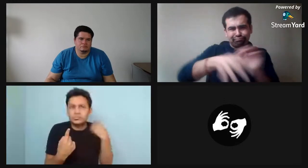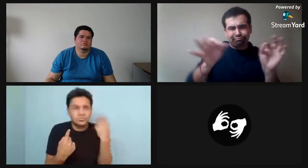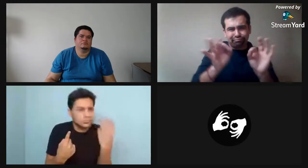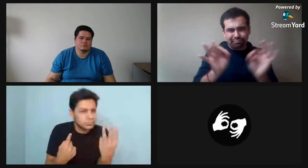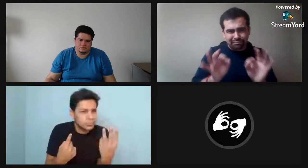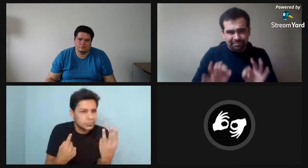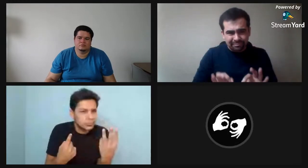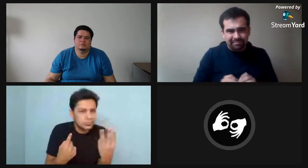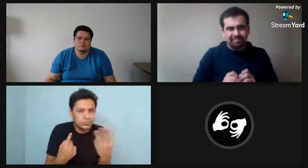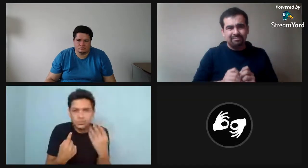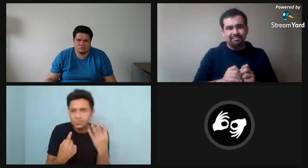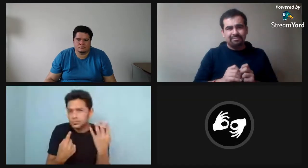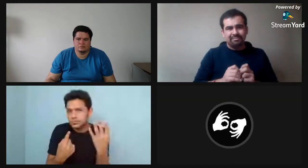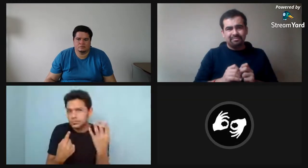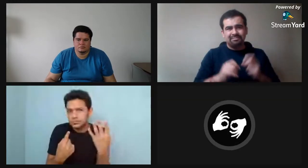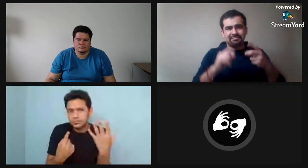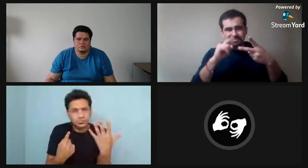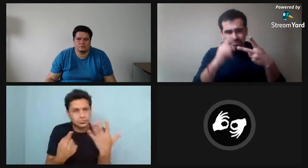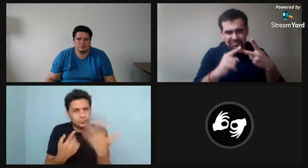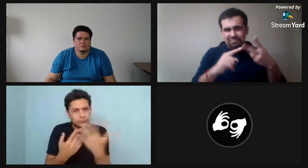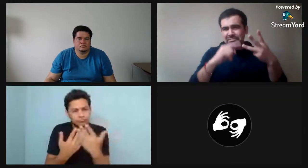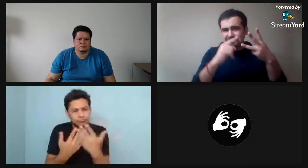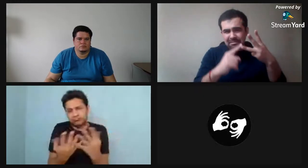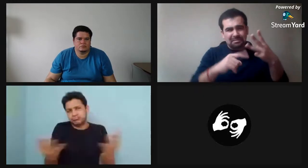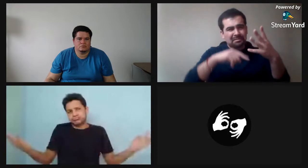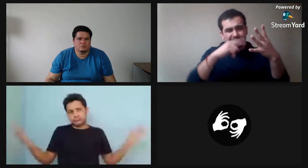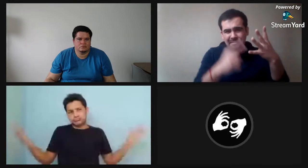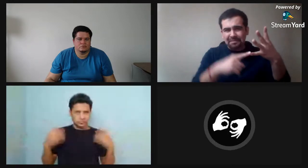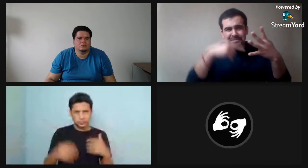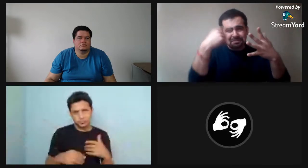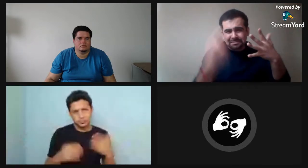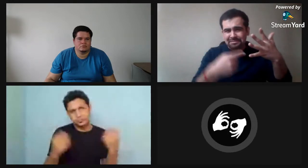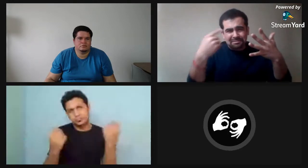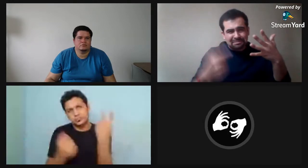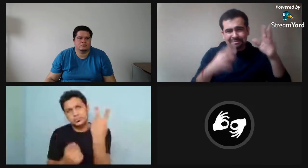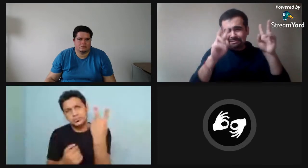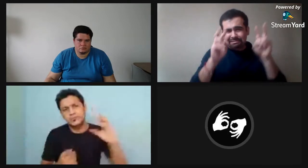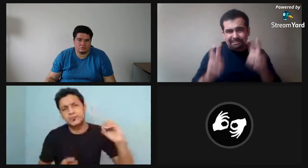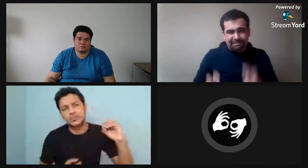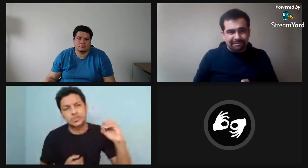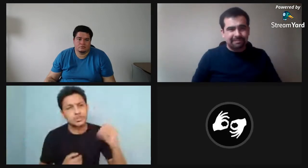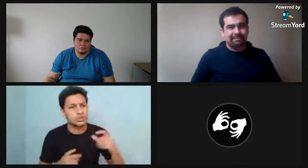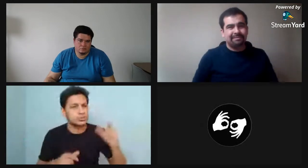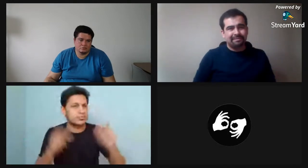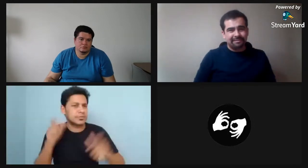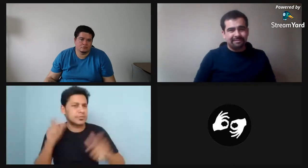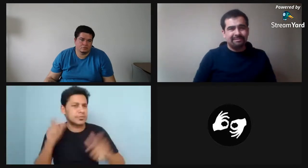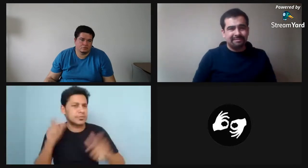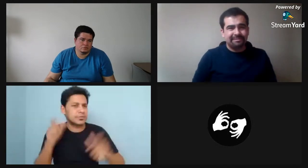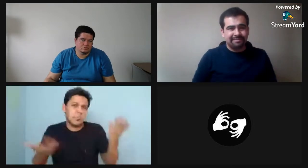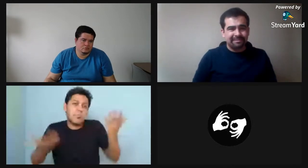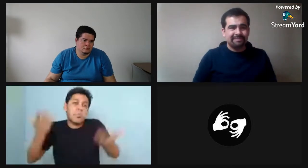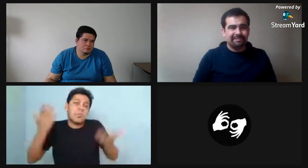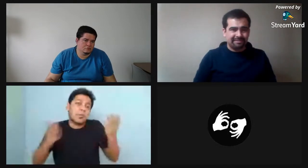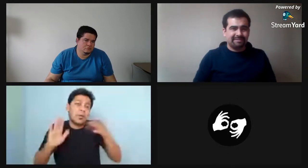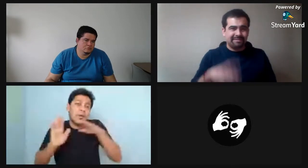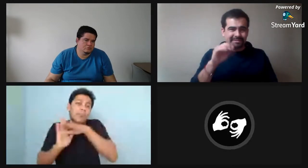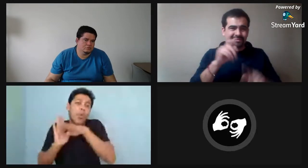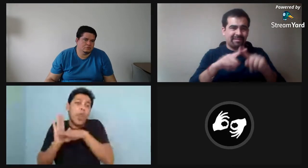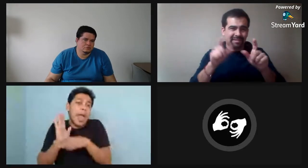Entonces hay muchas formas que influyen en cómo se expresa algo. Y eso con